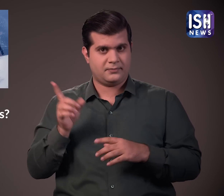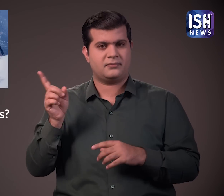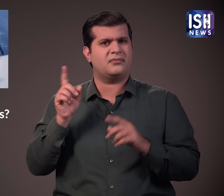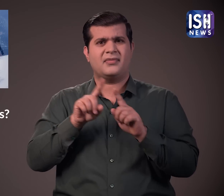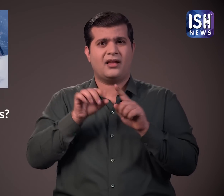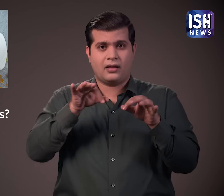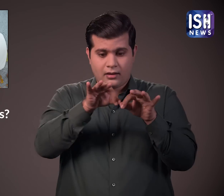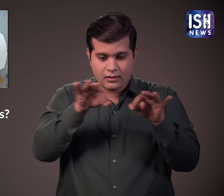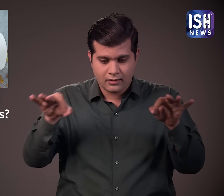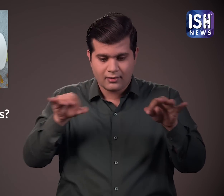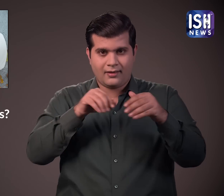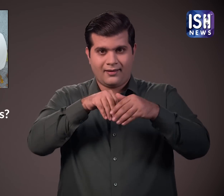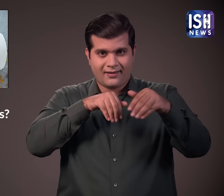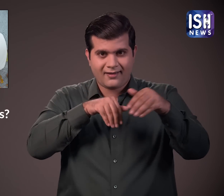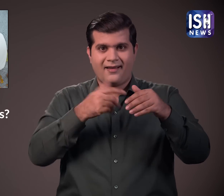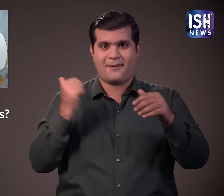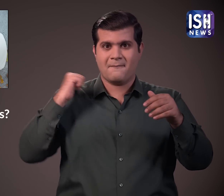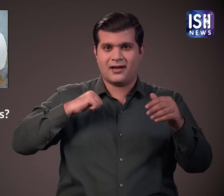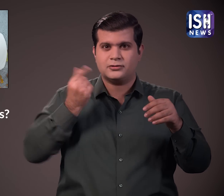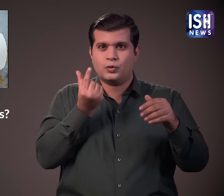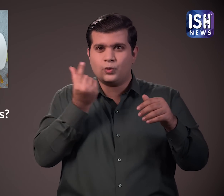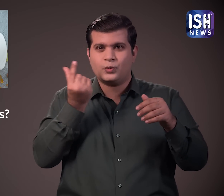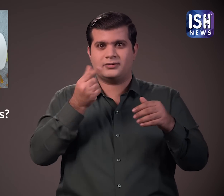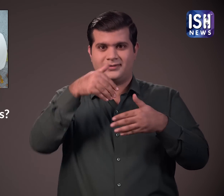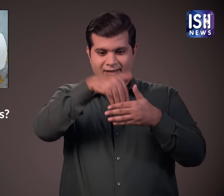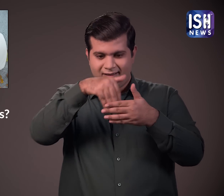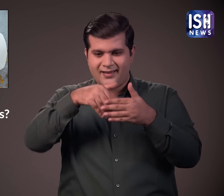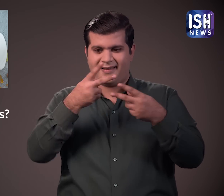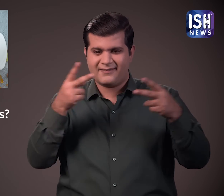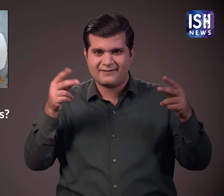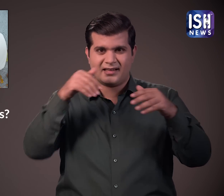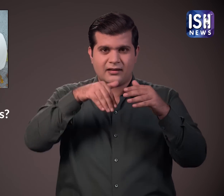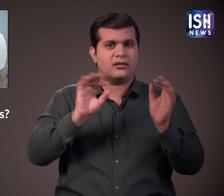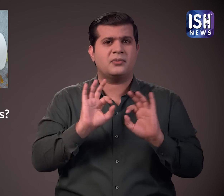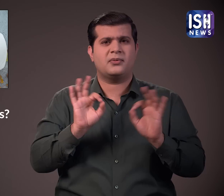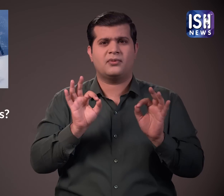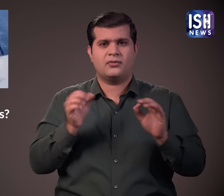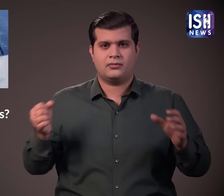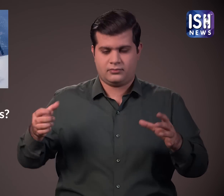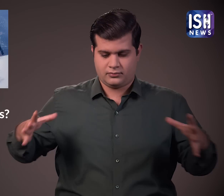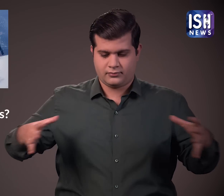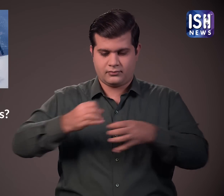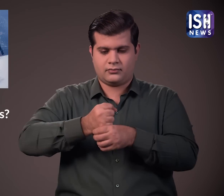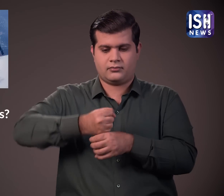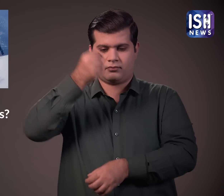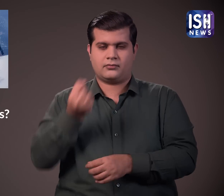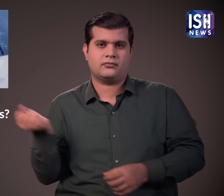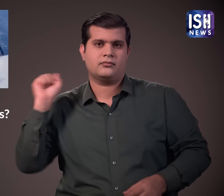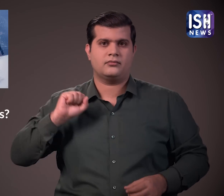बैग में कोई कंपार्टमेंट नहीं है लेकिन इसे कच्रे के बैग की तरह उपर एक खटा किया